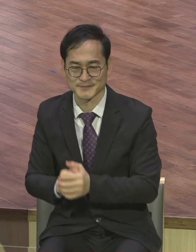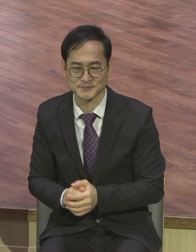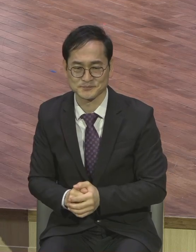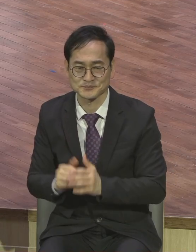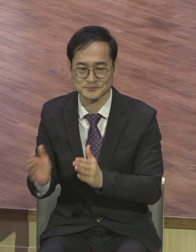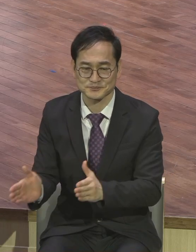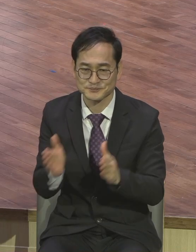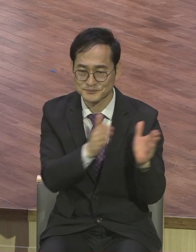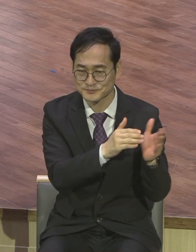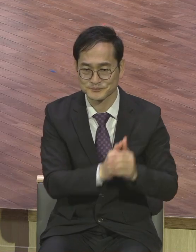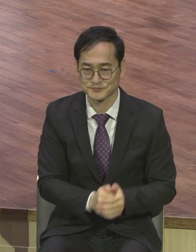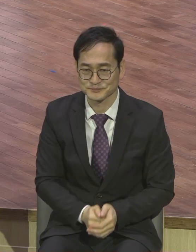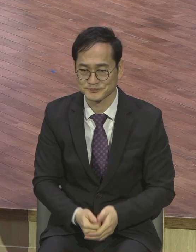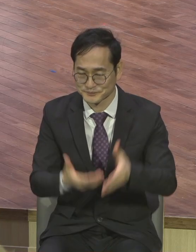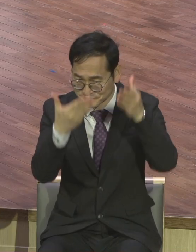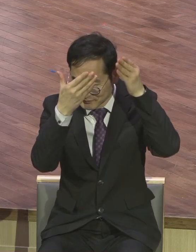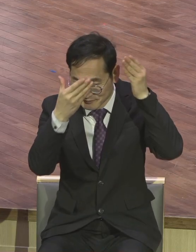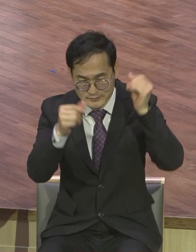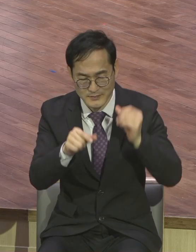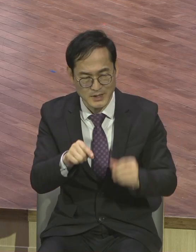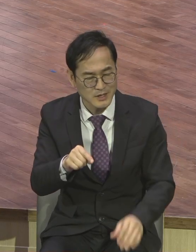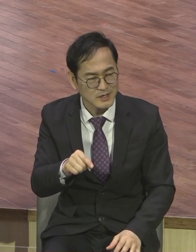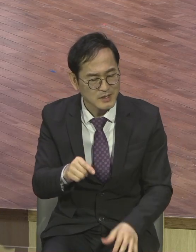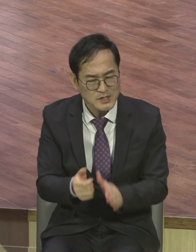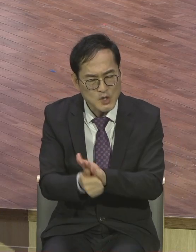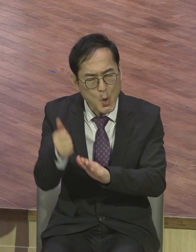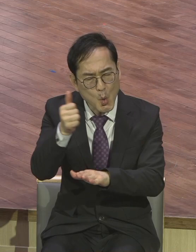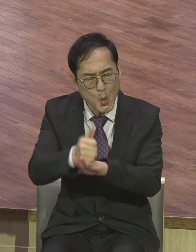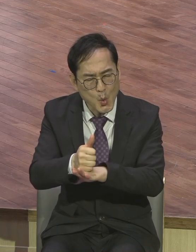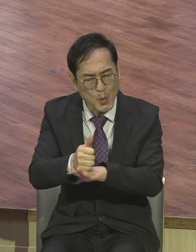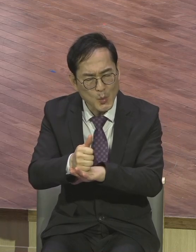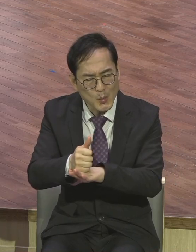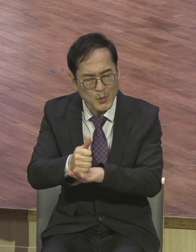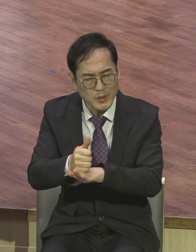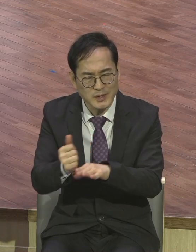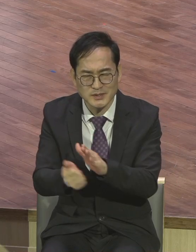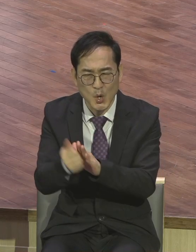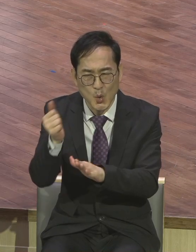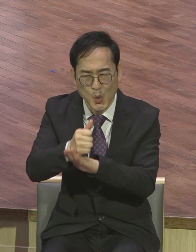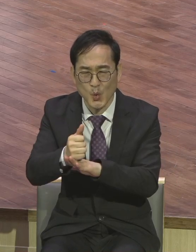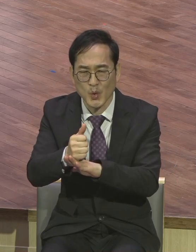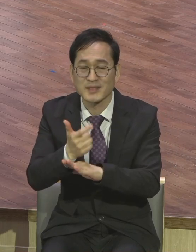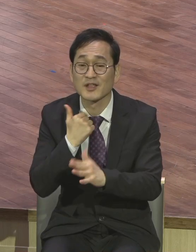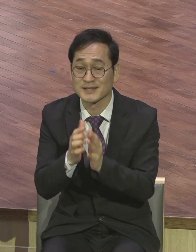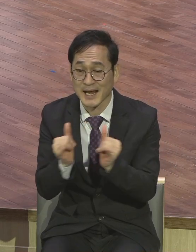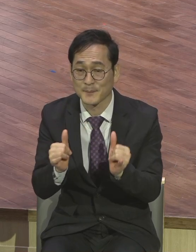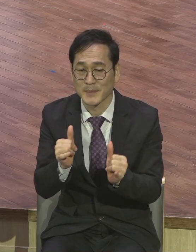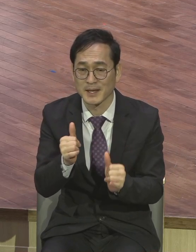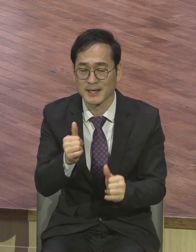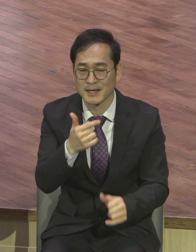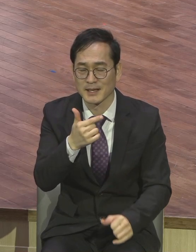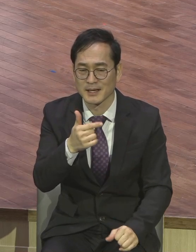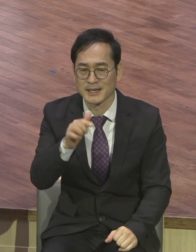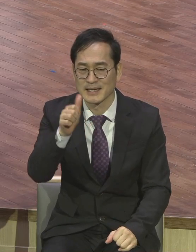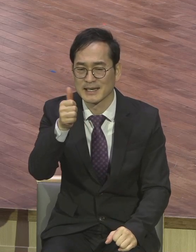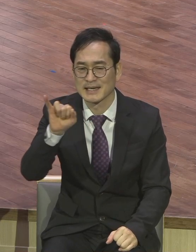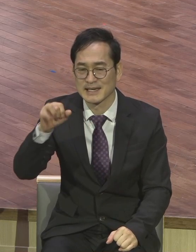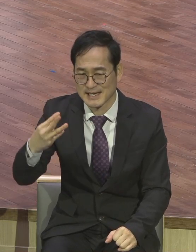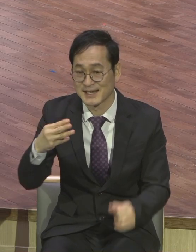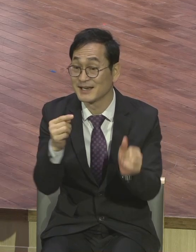나폴레옹 힐 이라는 사람이 쓴 책이었습니다 놓치고 쉽지 않는 나의 꿈 나의 인생